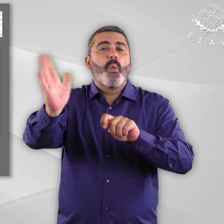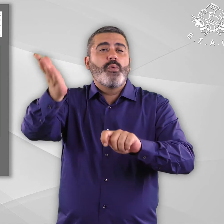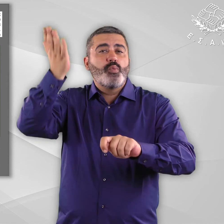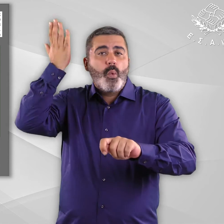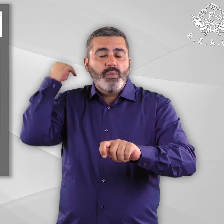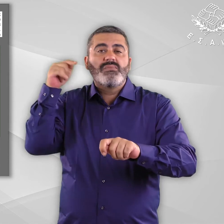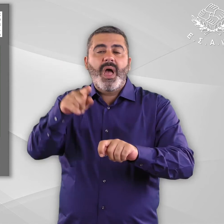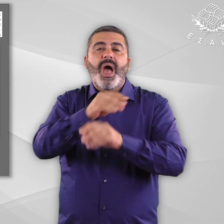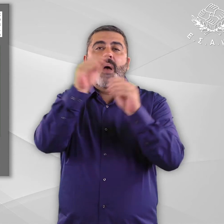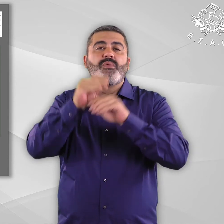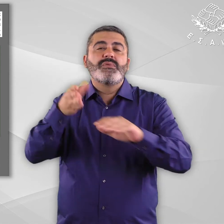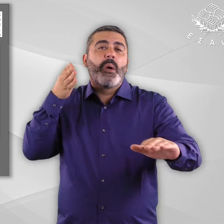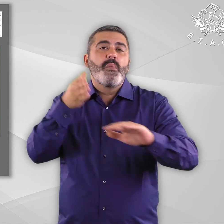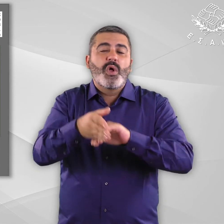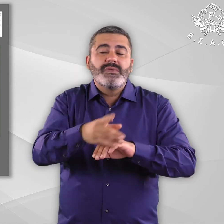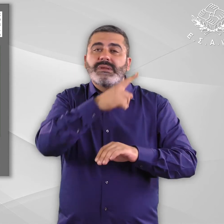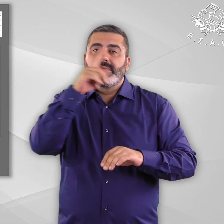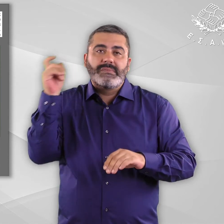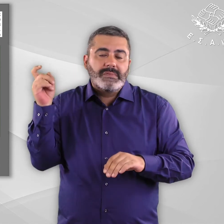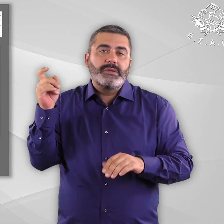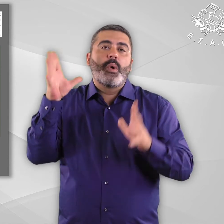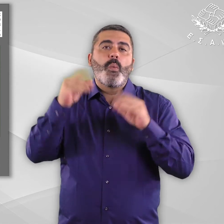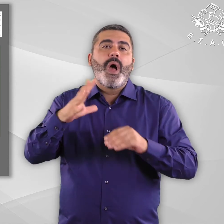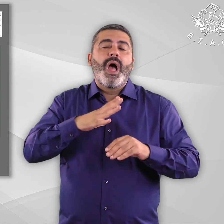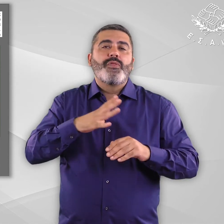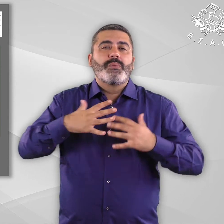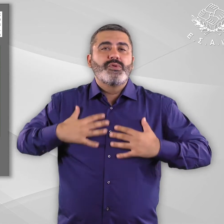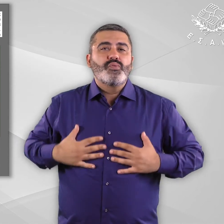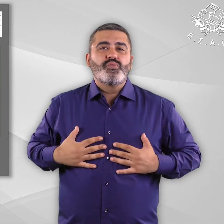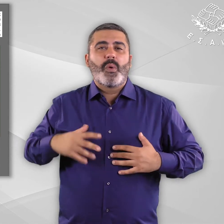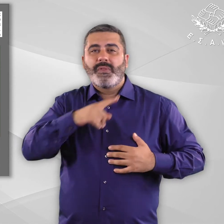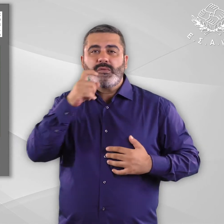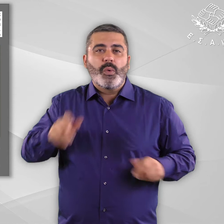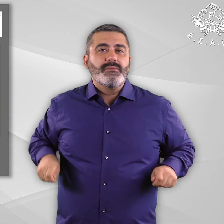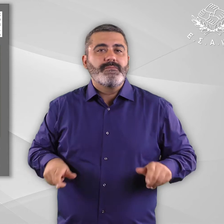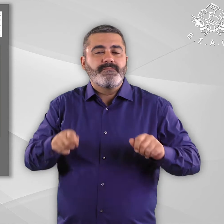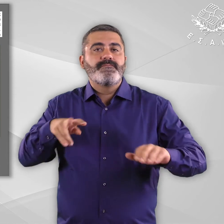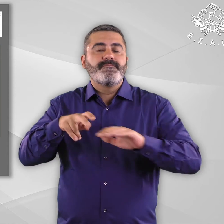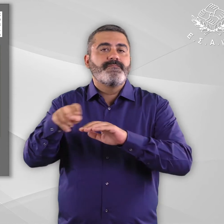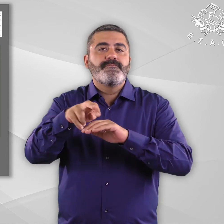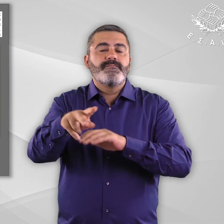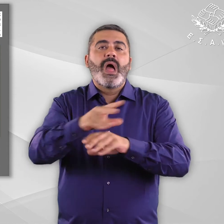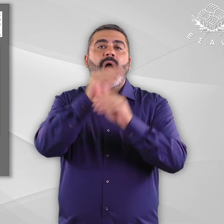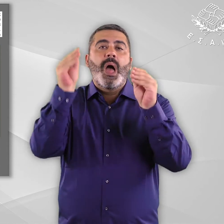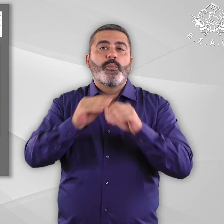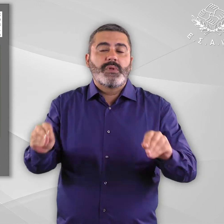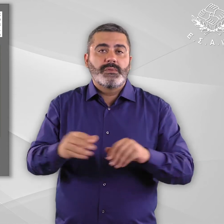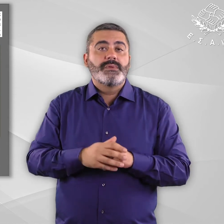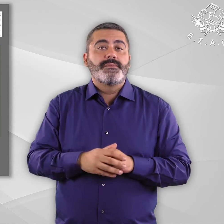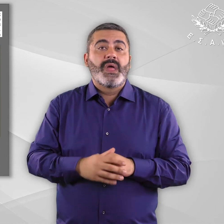είναι πάντοτε εφικτή σε άτομα με μειωμένη κινητική ικανότητα, με αποτέλεσμα από τους 434 επισκέψιμους